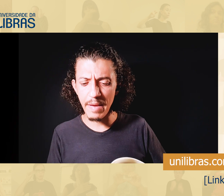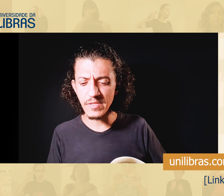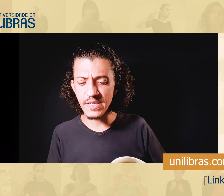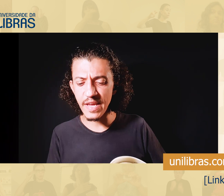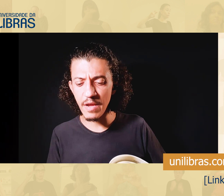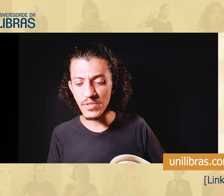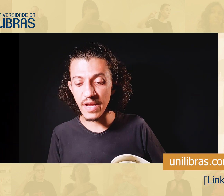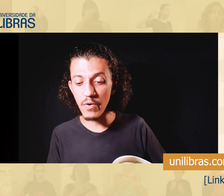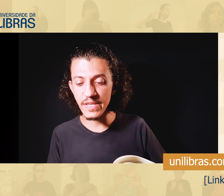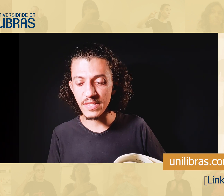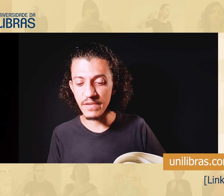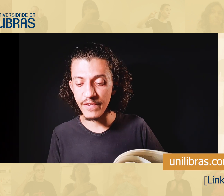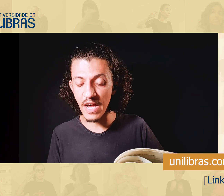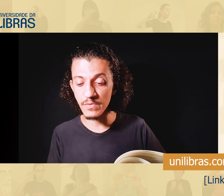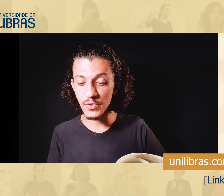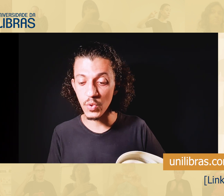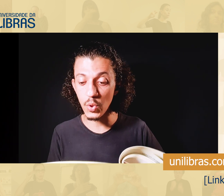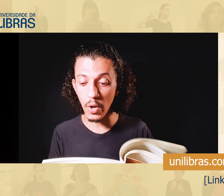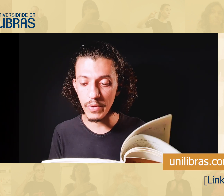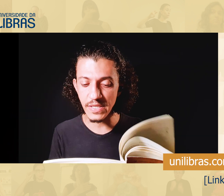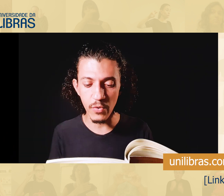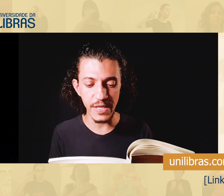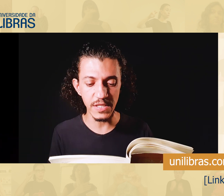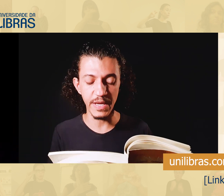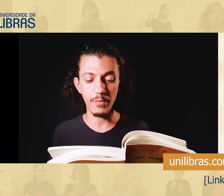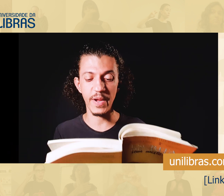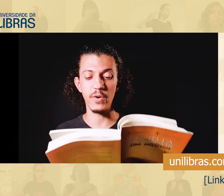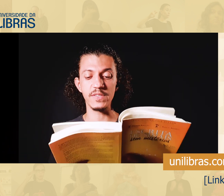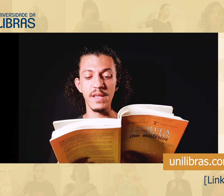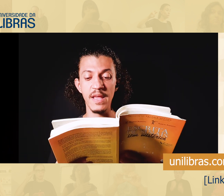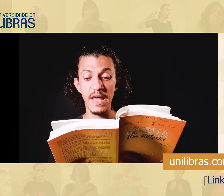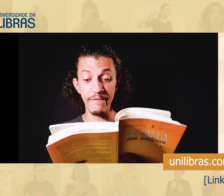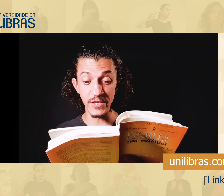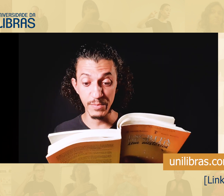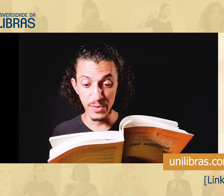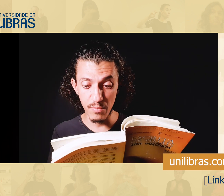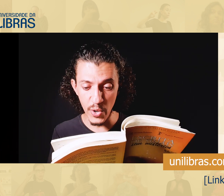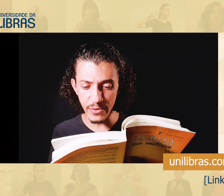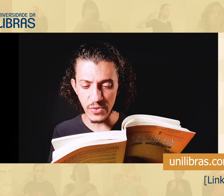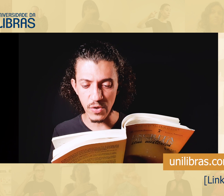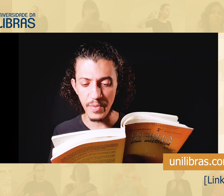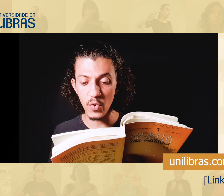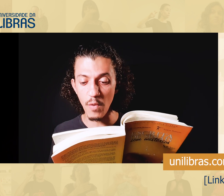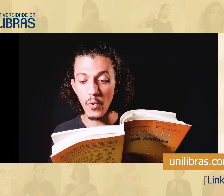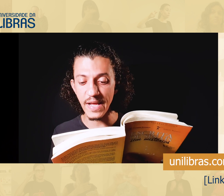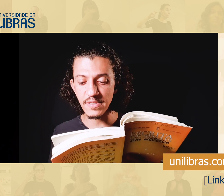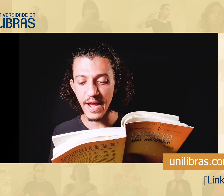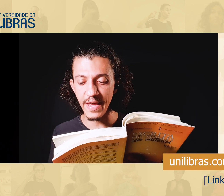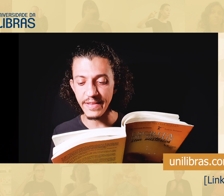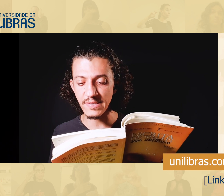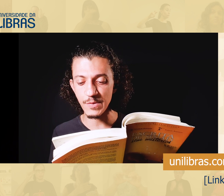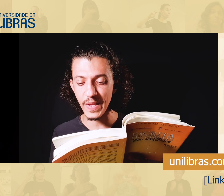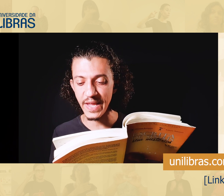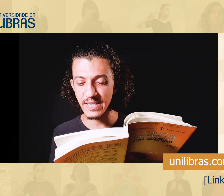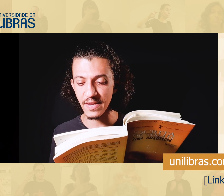Mas, percebemos que seríamos egoístas se ficássemos com todo esse conhecimento para nós. Replatimos muito sobre como extrair dessa experiência